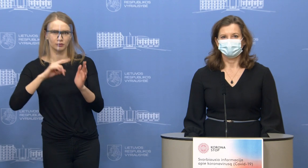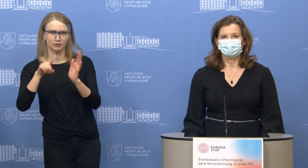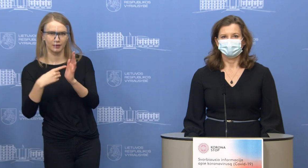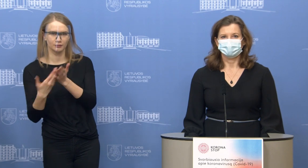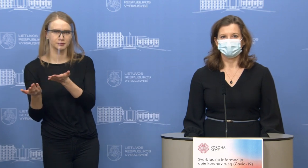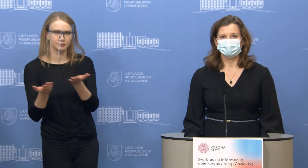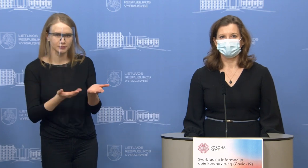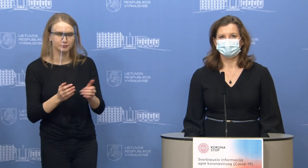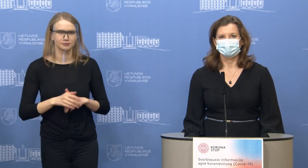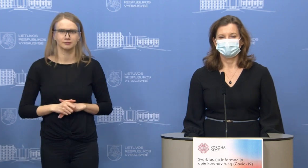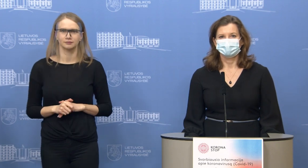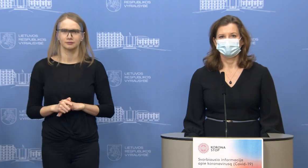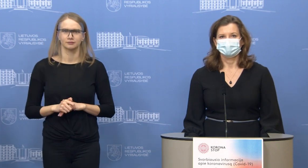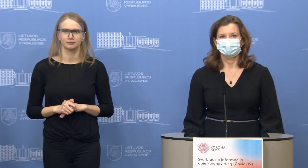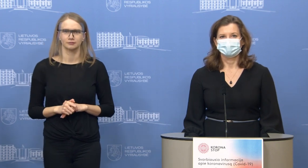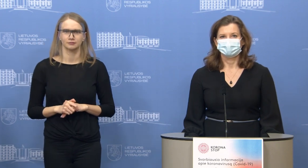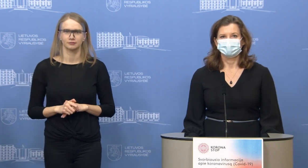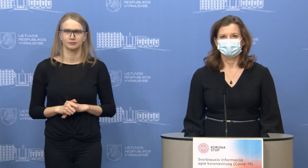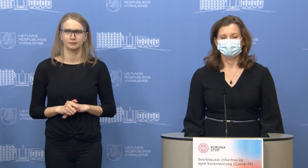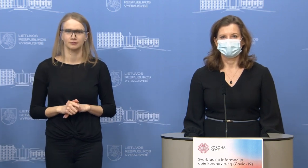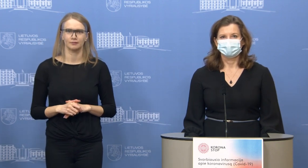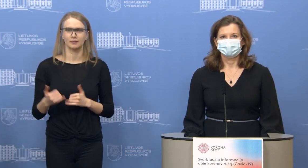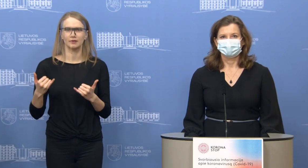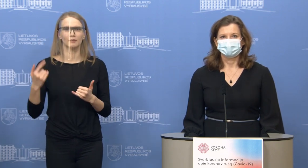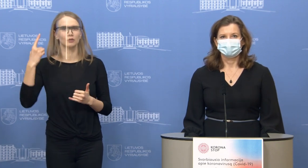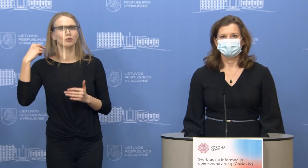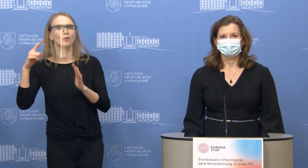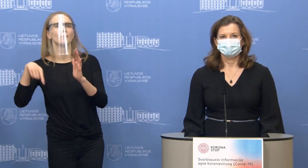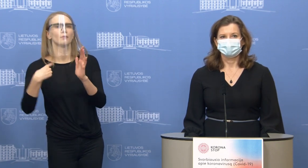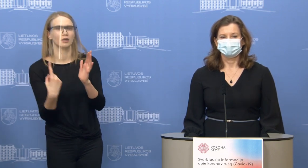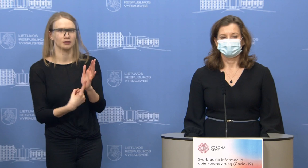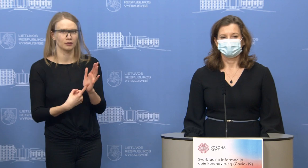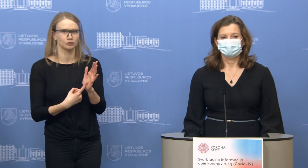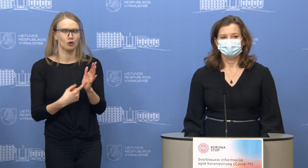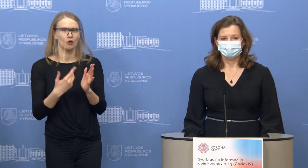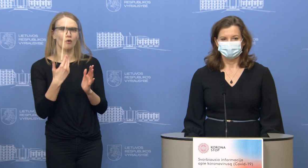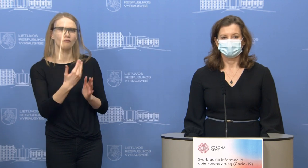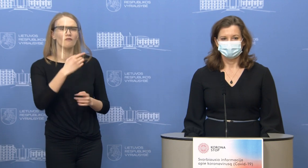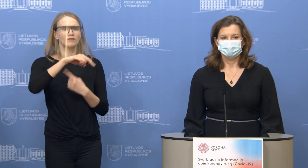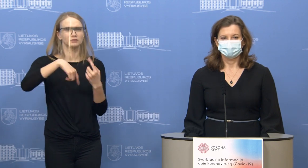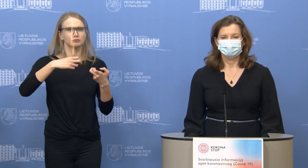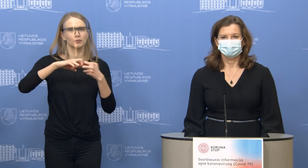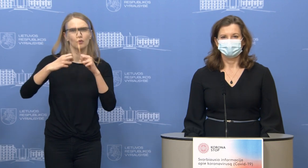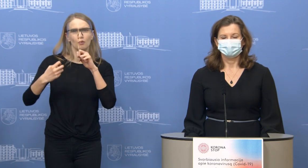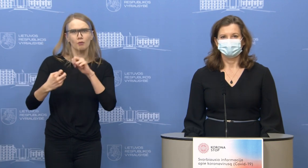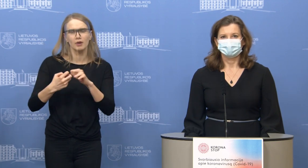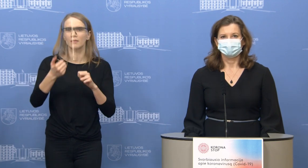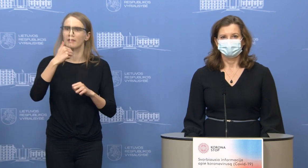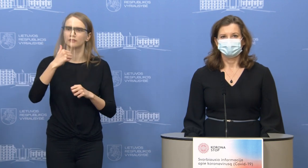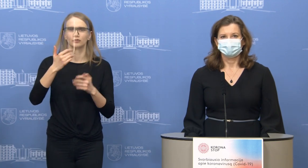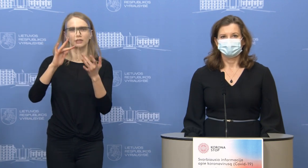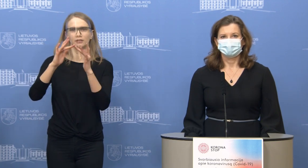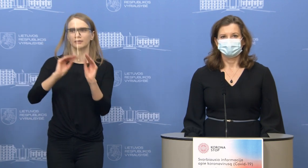prašau. Taip, galbūt norėjau pasitirauti su kokiamis problemomis dažniausiai nusisiduria verslai savo veiklą, būtent perkeldami